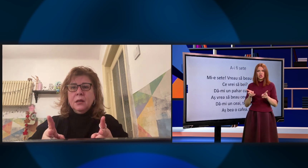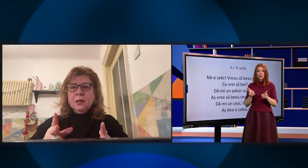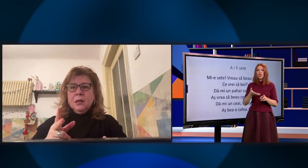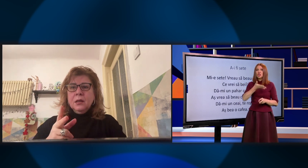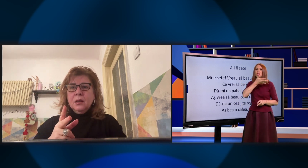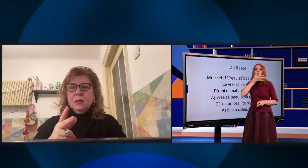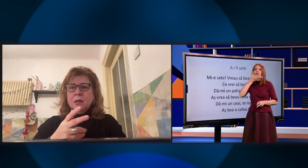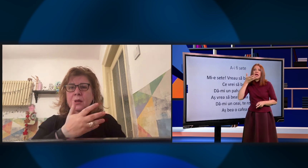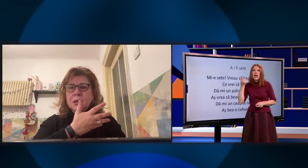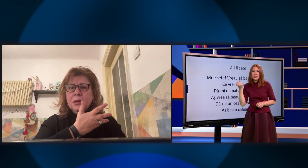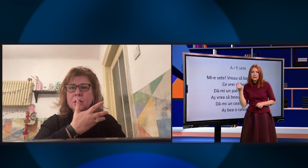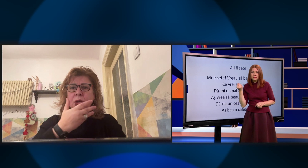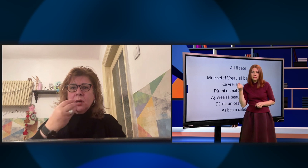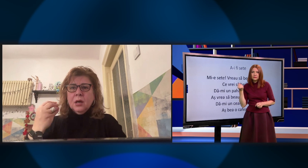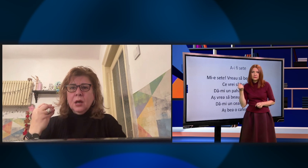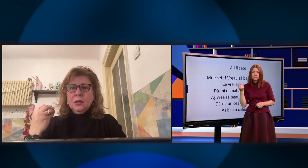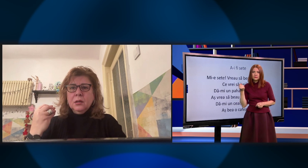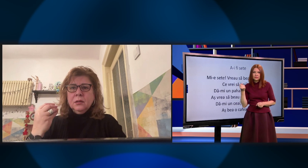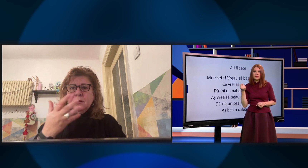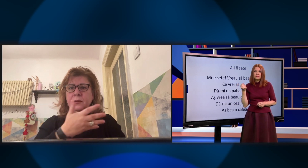Rece. Și cald.